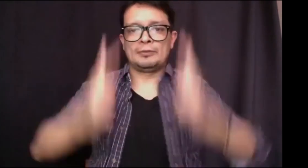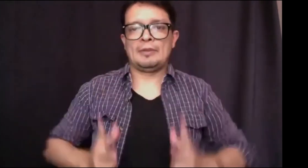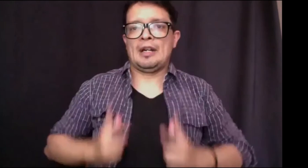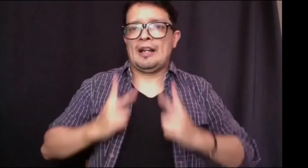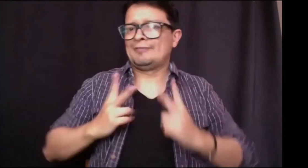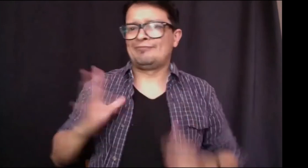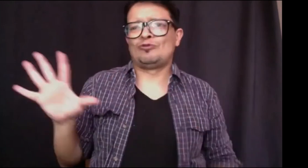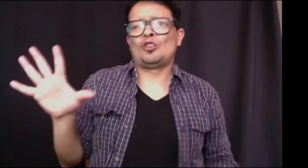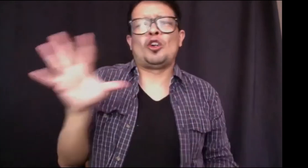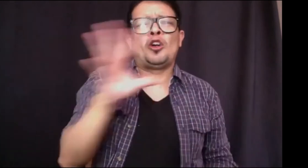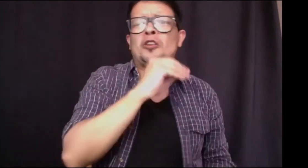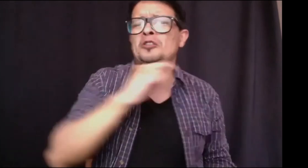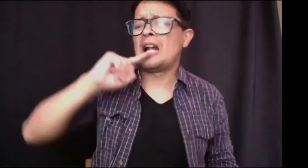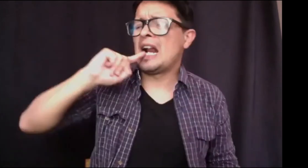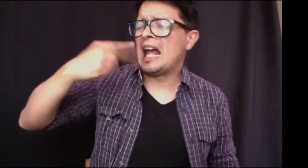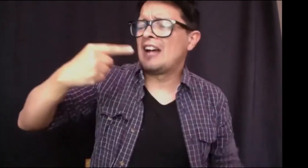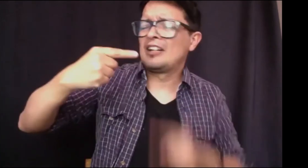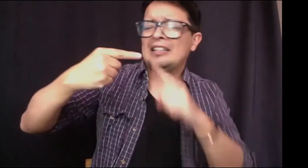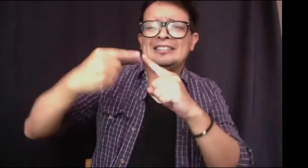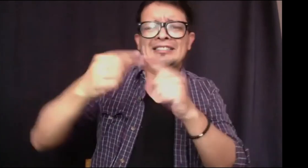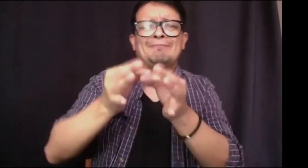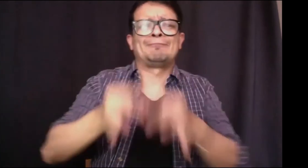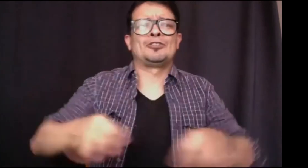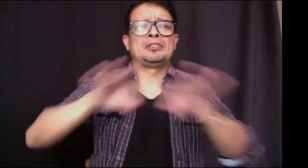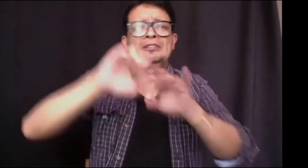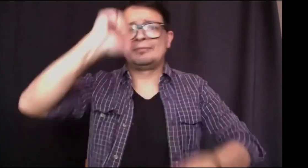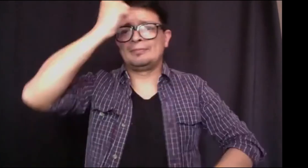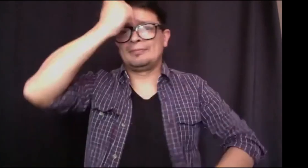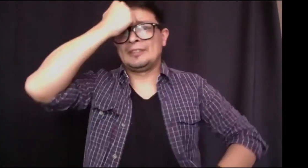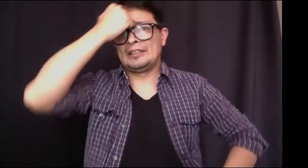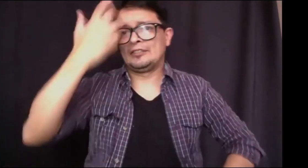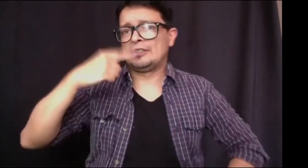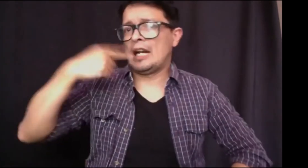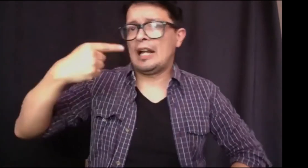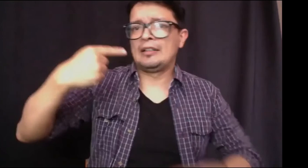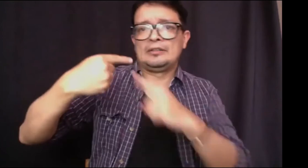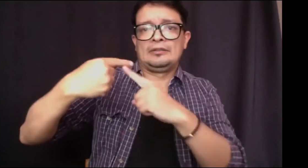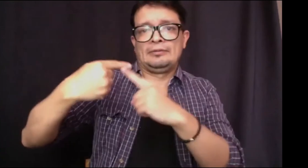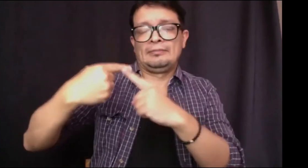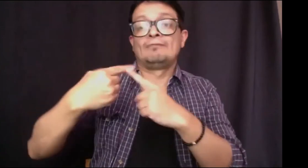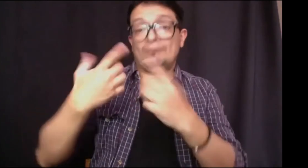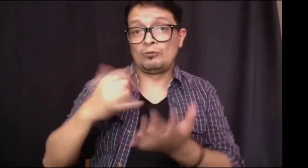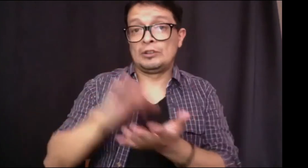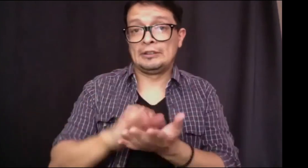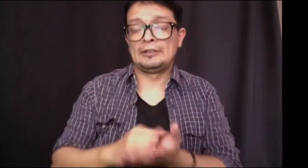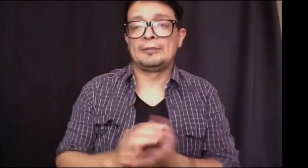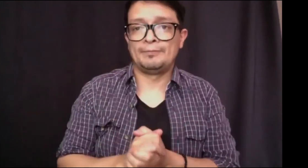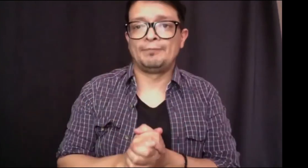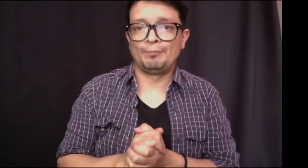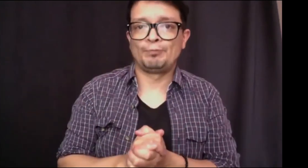bastante difícil es importante y fundamental que todo ser humano tenga una lengua y se desenvuelva en ella así